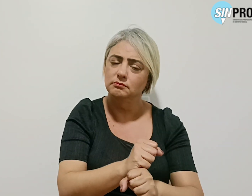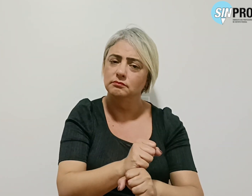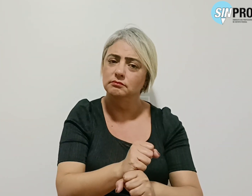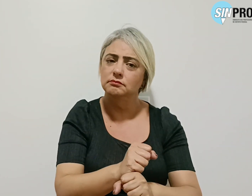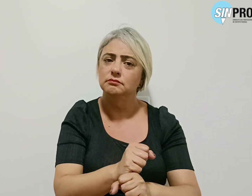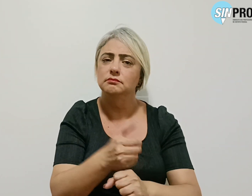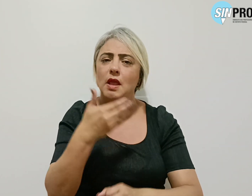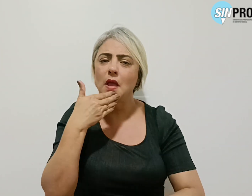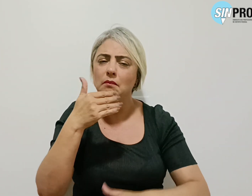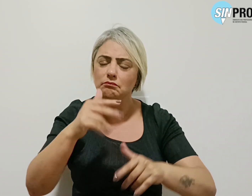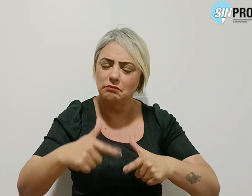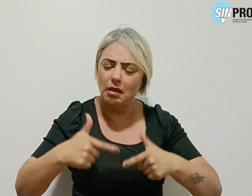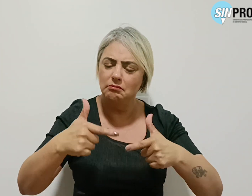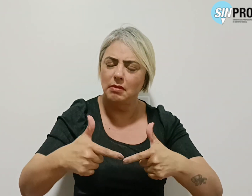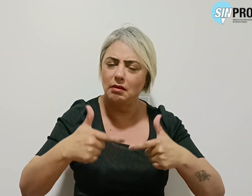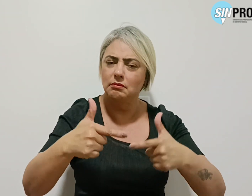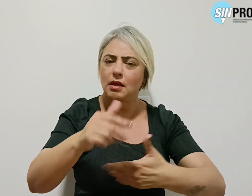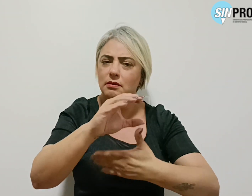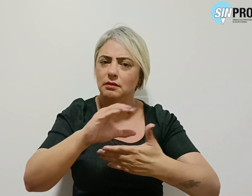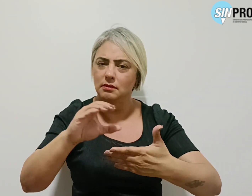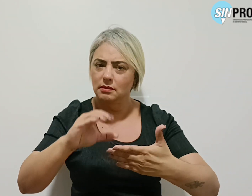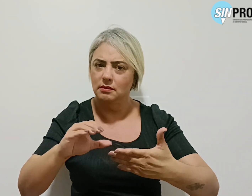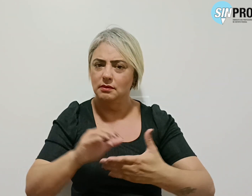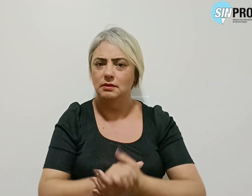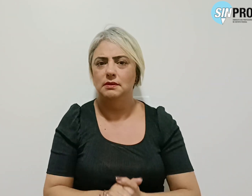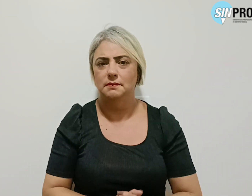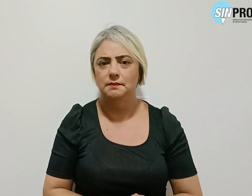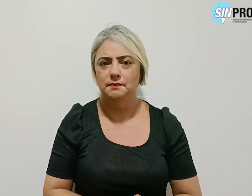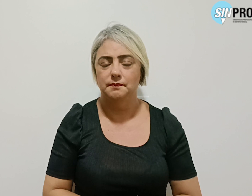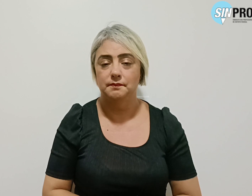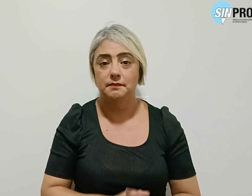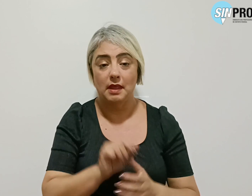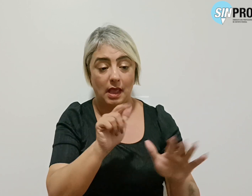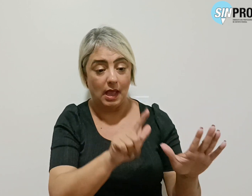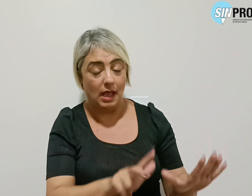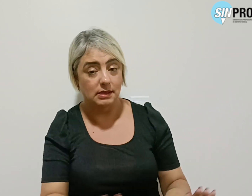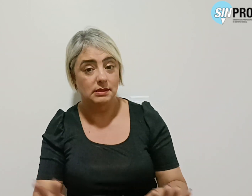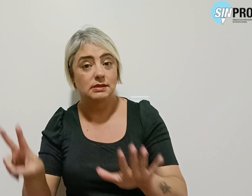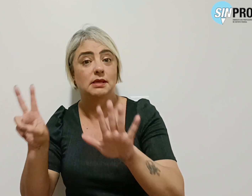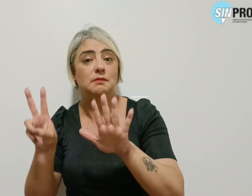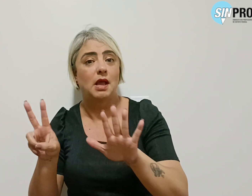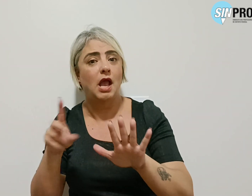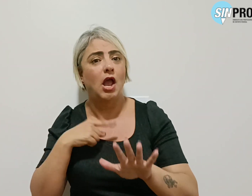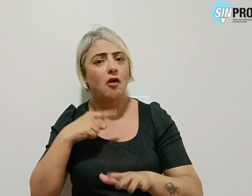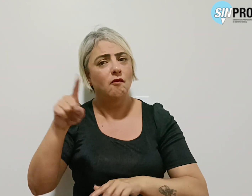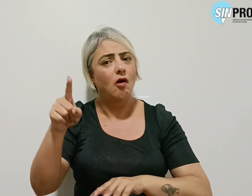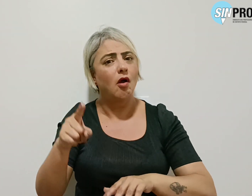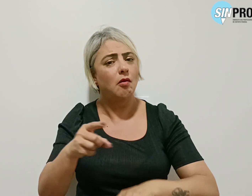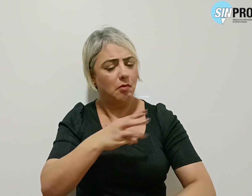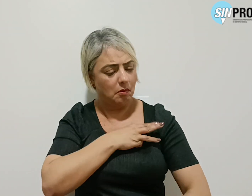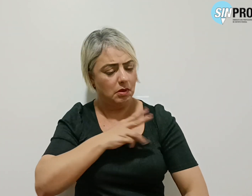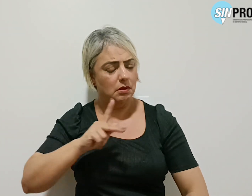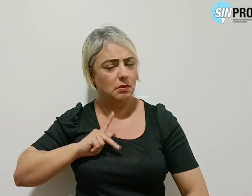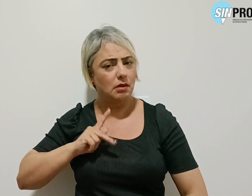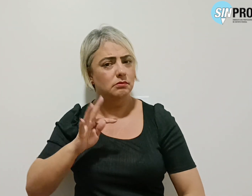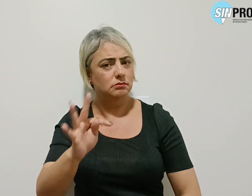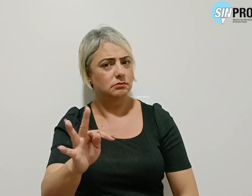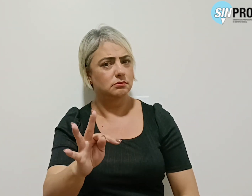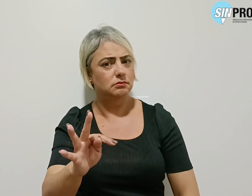reivindicações da categoria. Essa semana fomos ao Ministério Público do Trabalho e